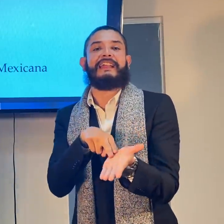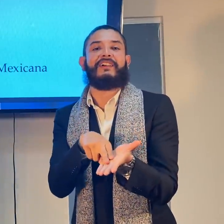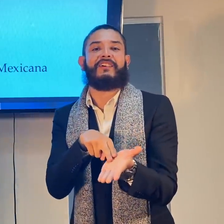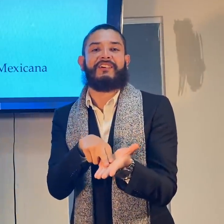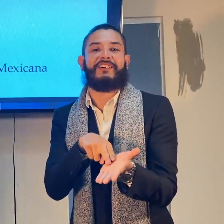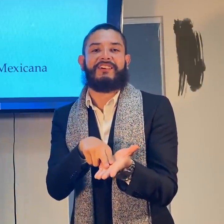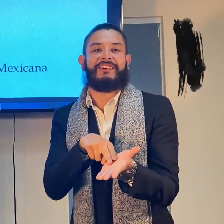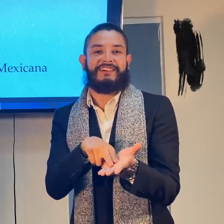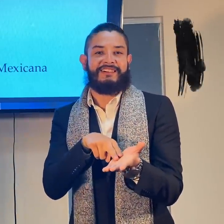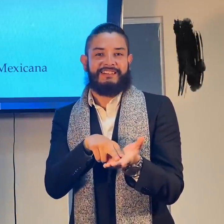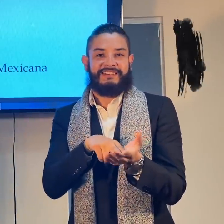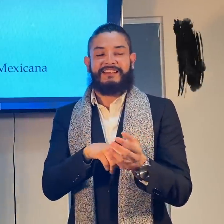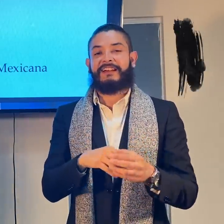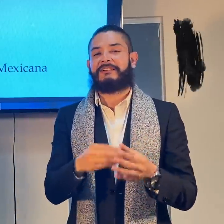Negro, con la letra N.